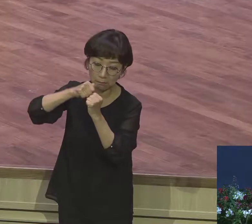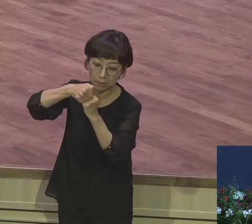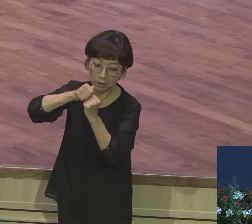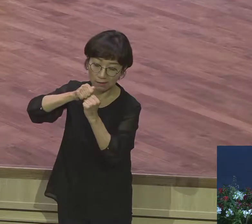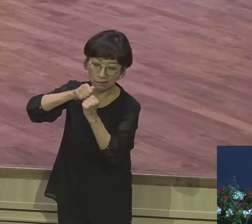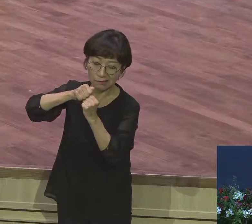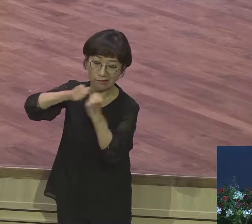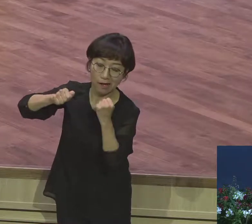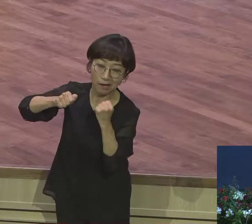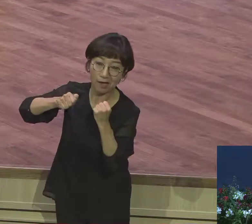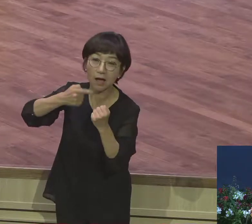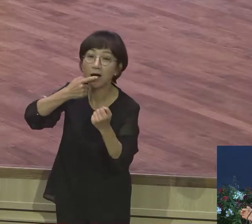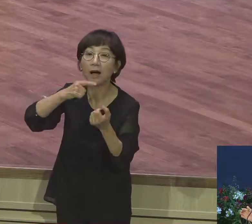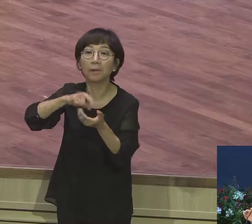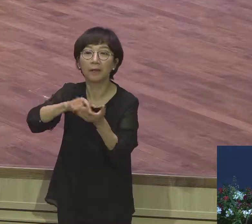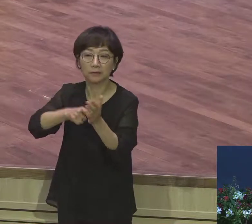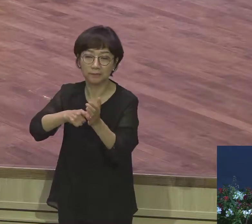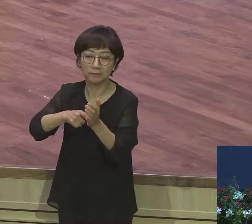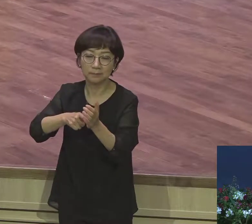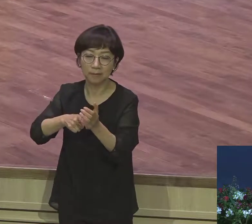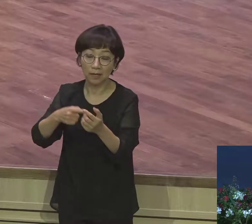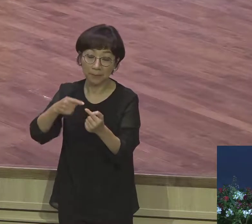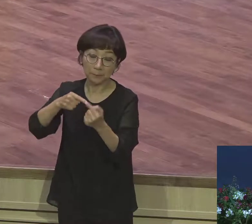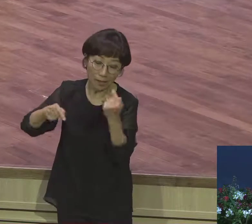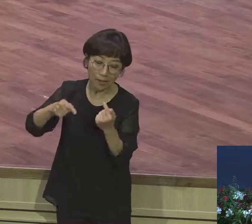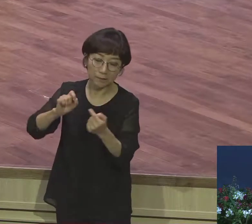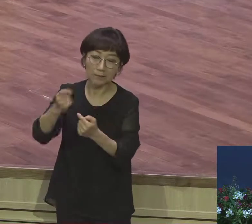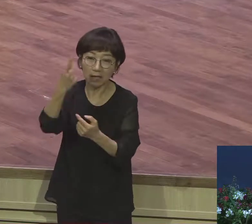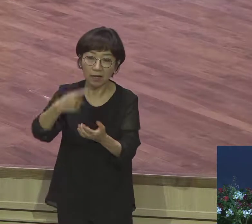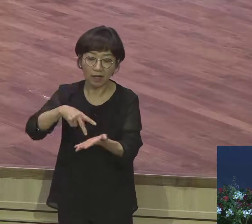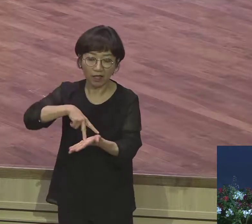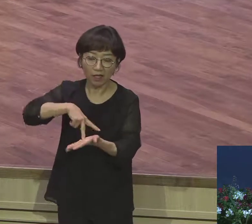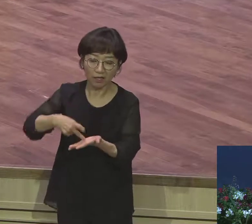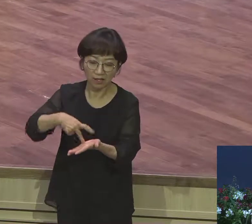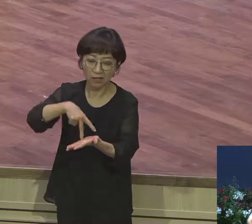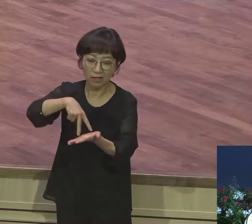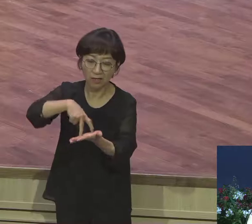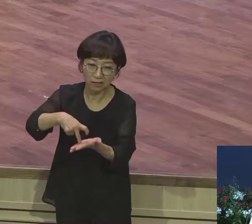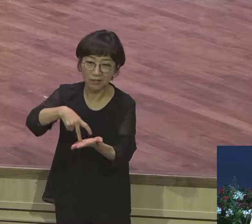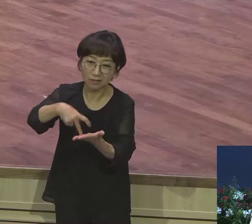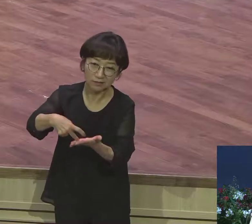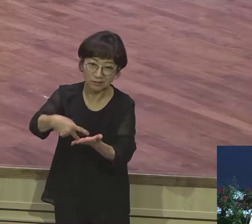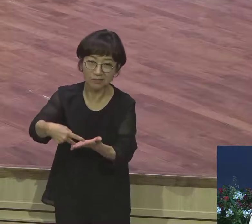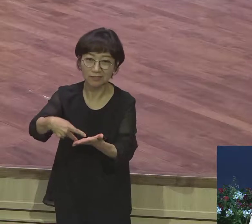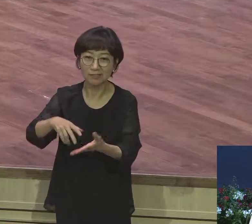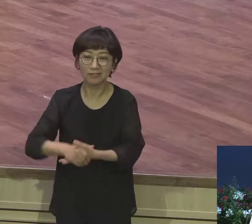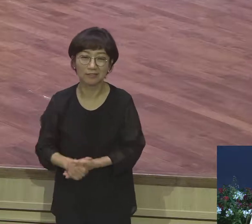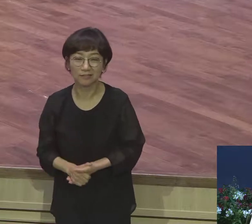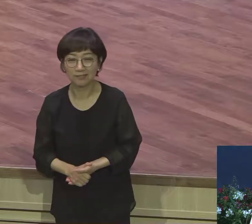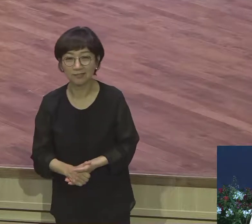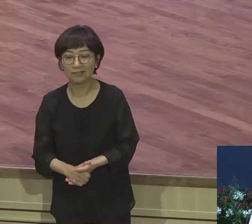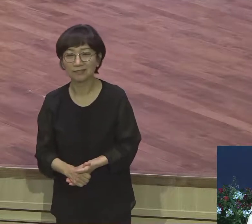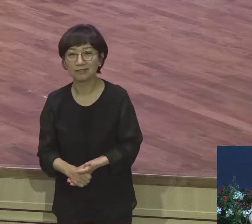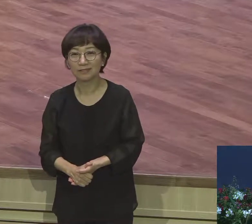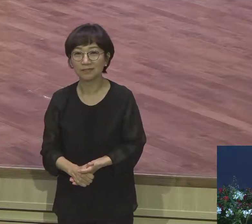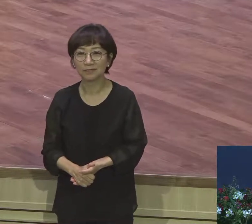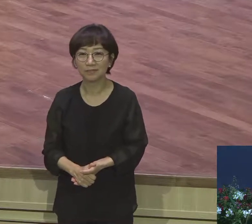그 뒤에 나면 절었다 그랬거든요 관절을 어긋나 버려 뿌려져 버렸어요 부상을 당했어요 그래도 안 놓는 거예요